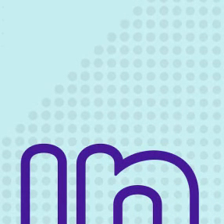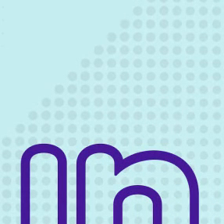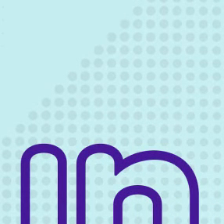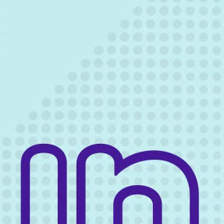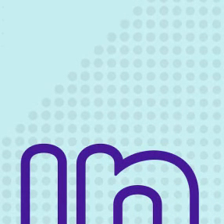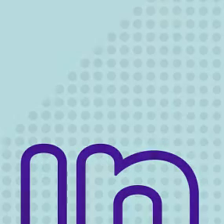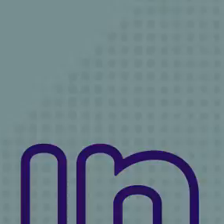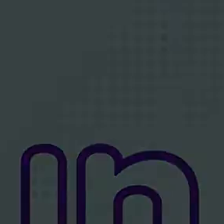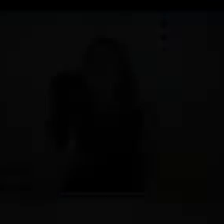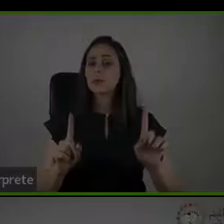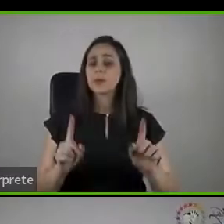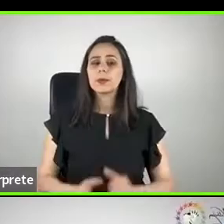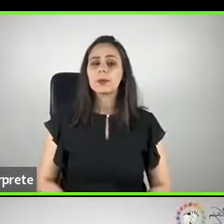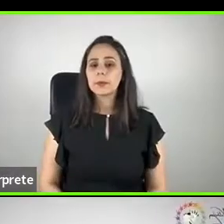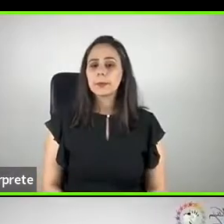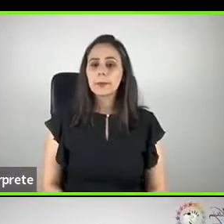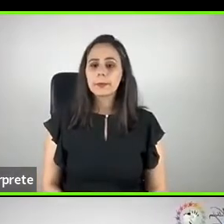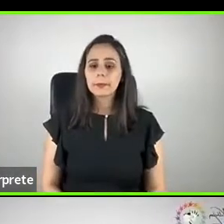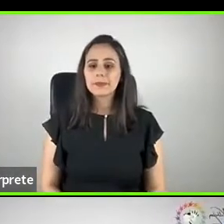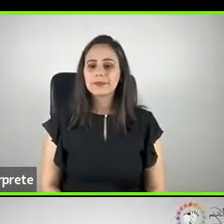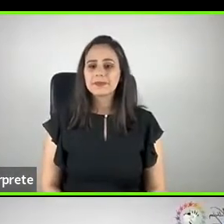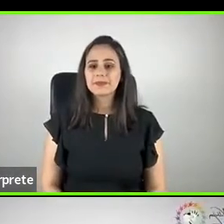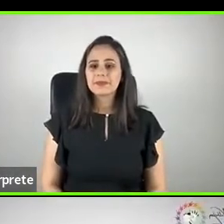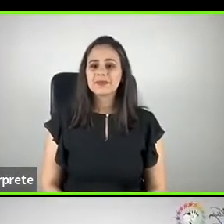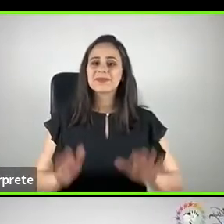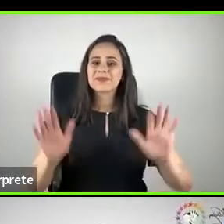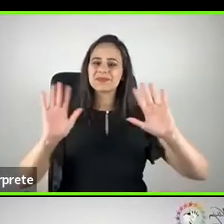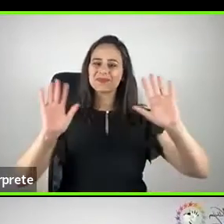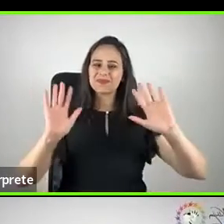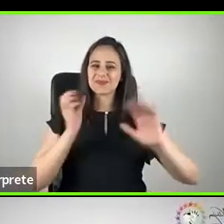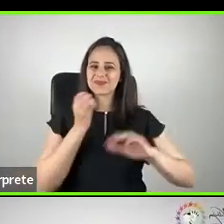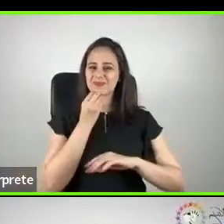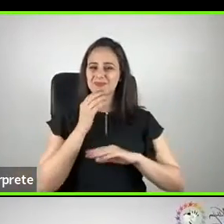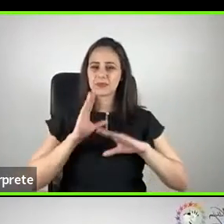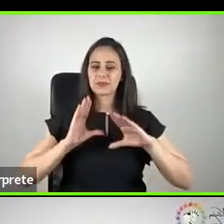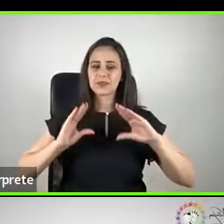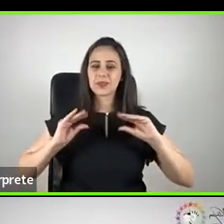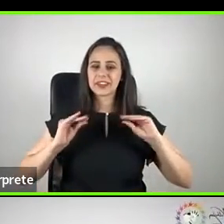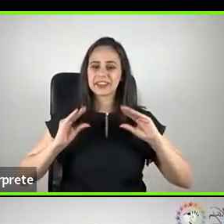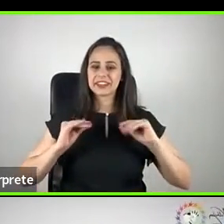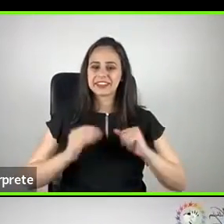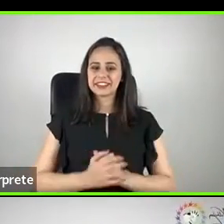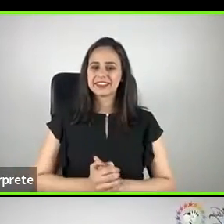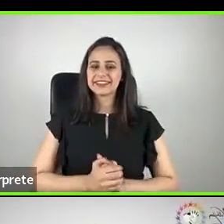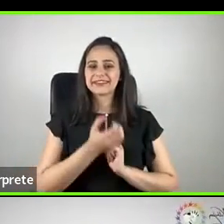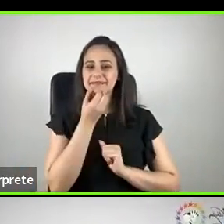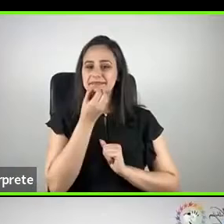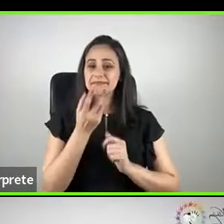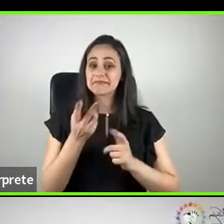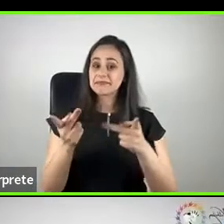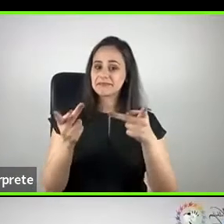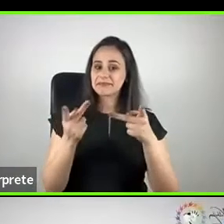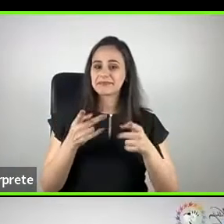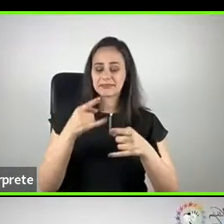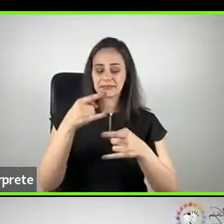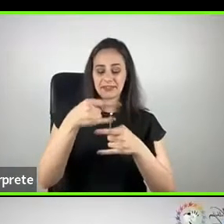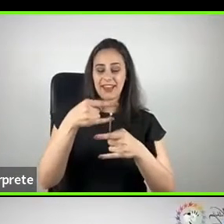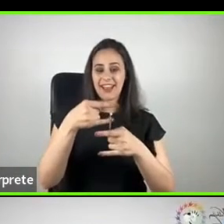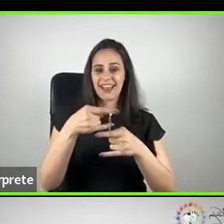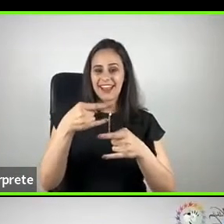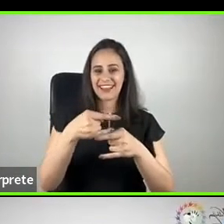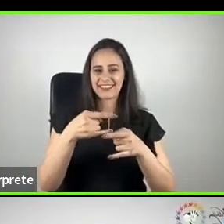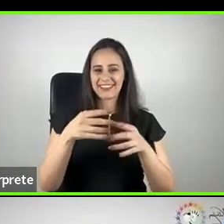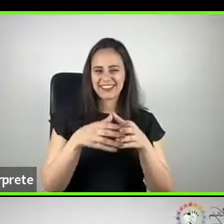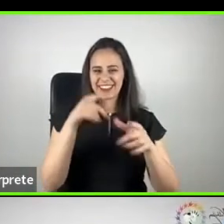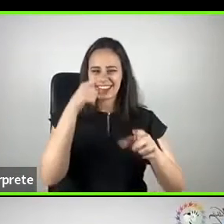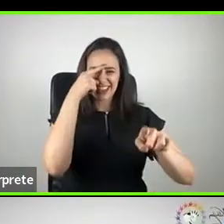Inovadores inquietos. Olá, pessoal, boa noite, muito bem-vindos à nossa live aí dos inovadores